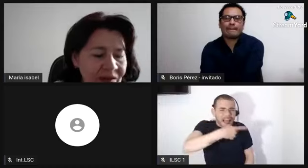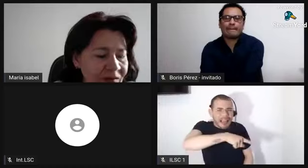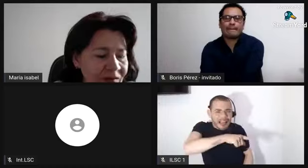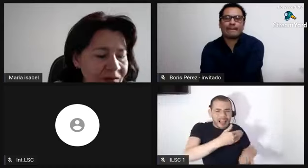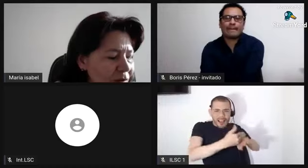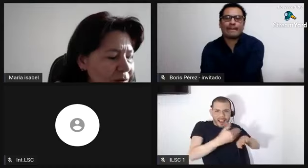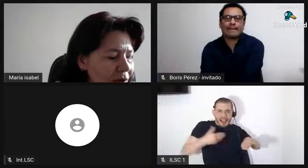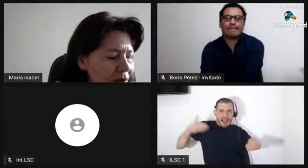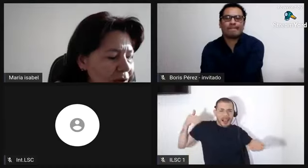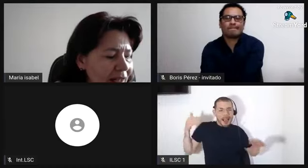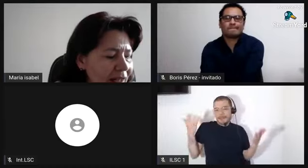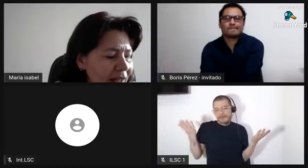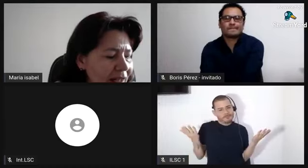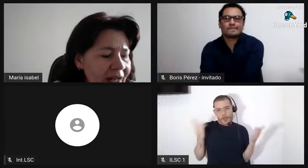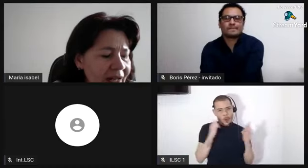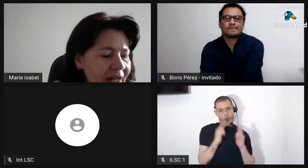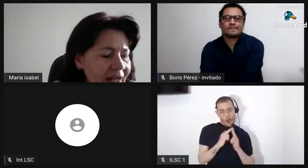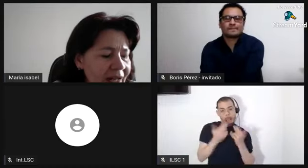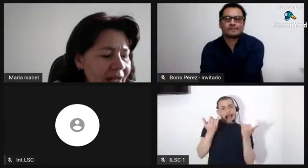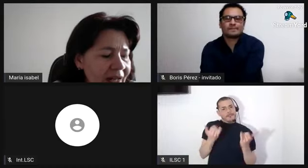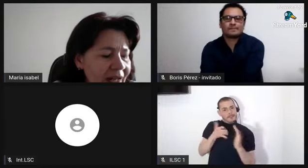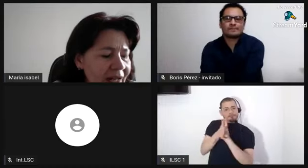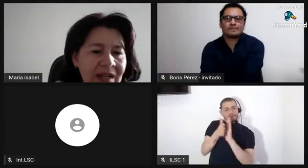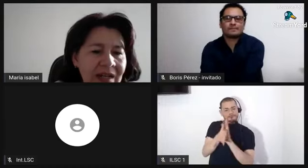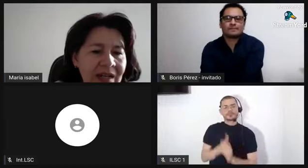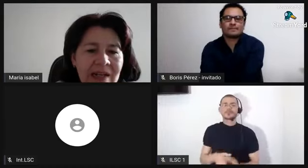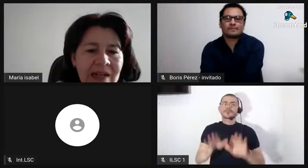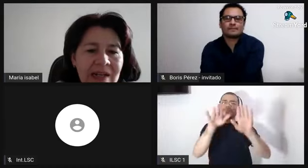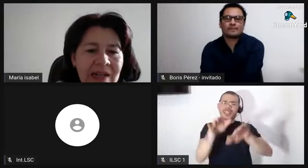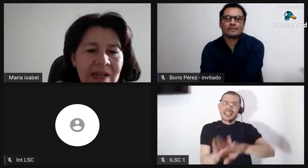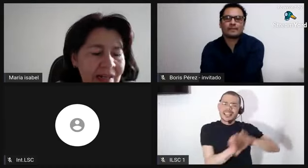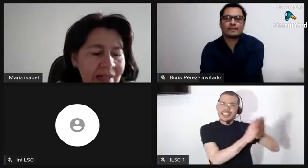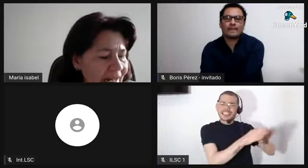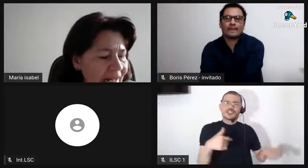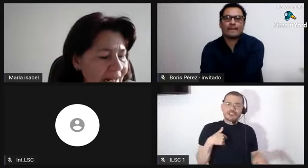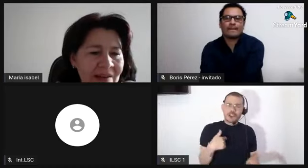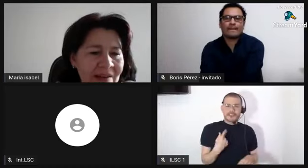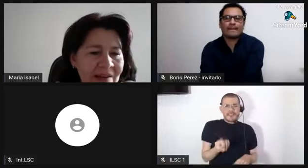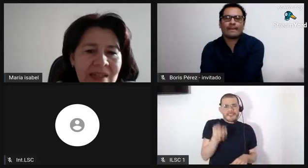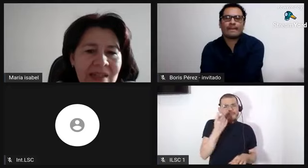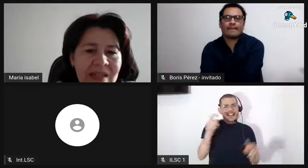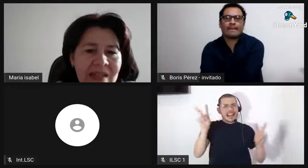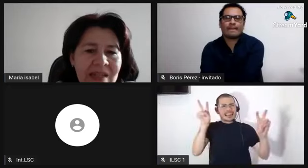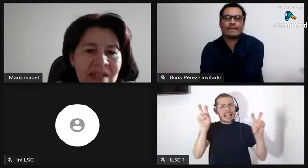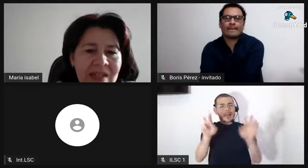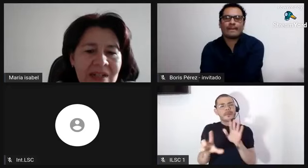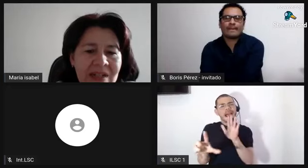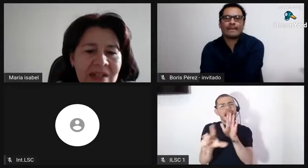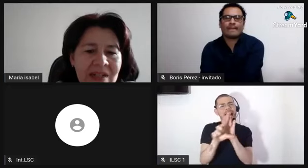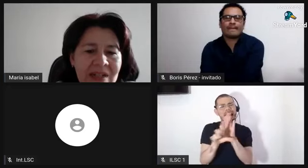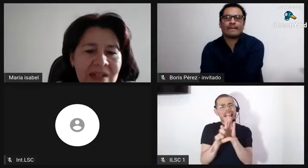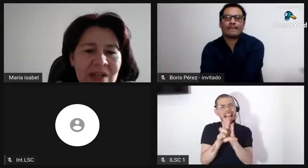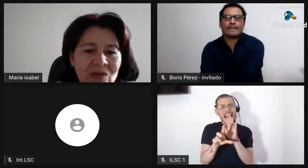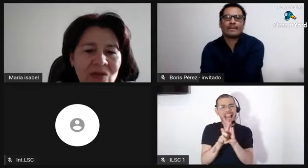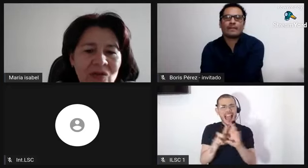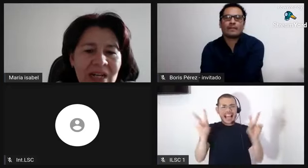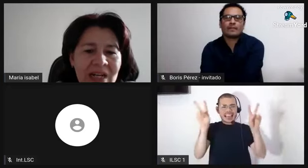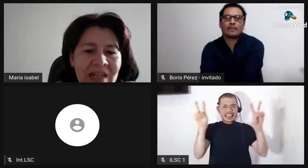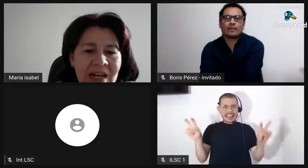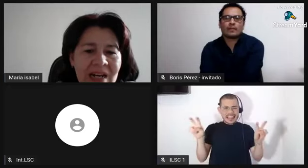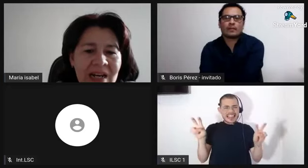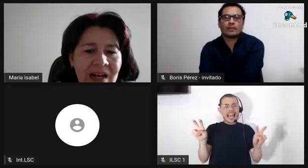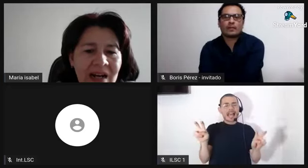el tema de la ley de vientres libres, qué momento surge esa ley? Esto viene a ser,